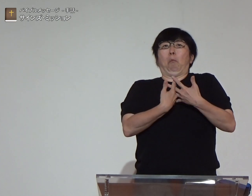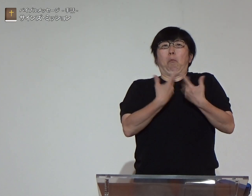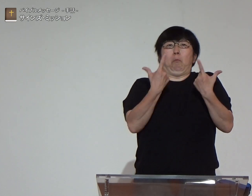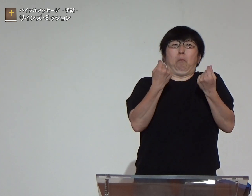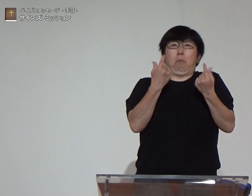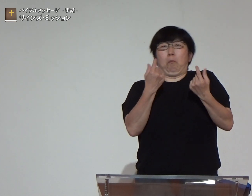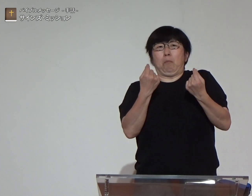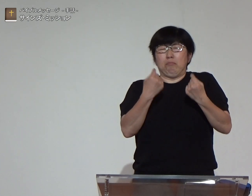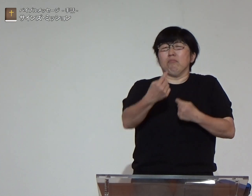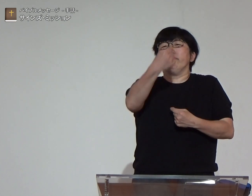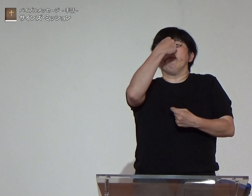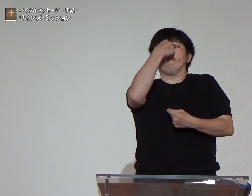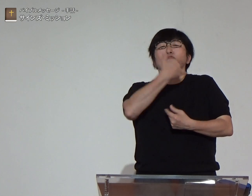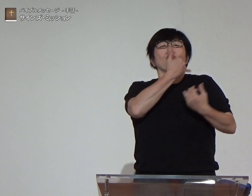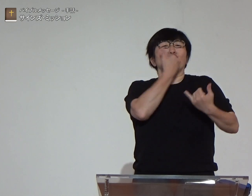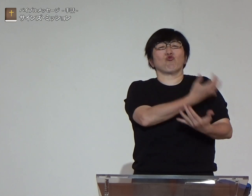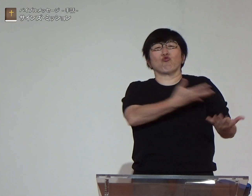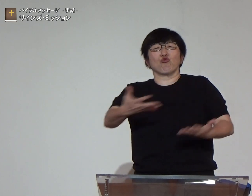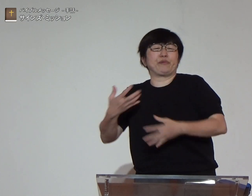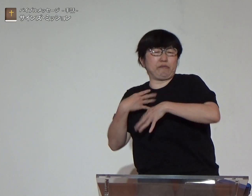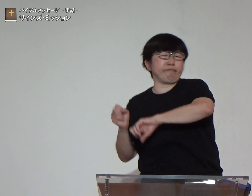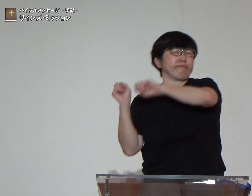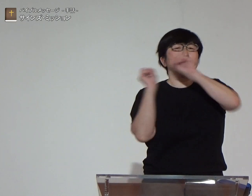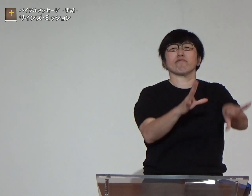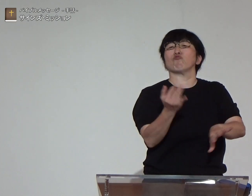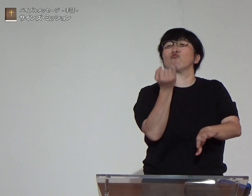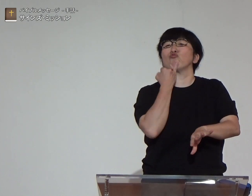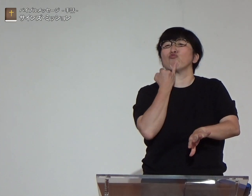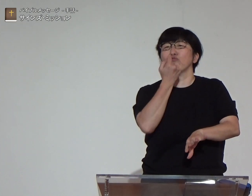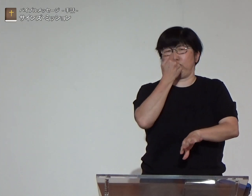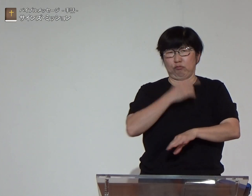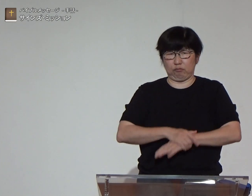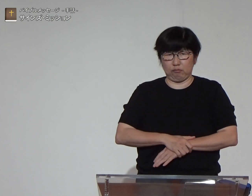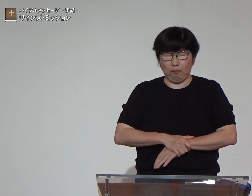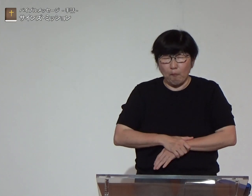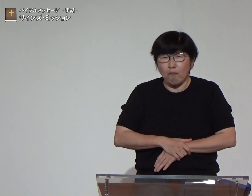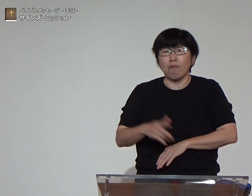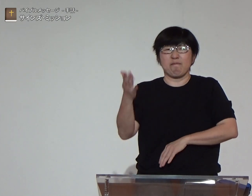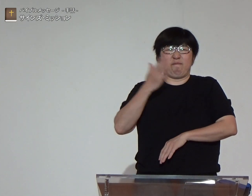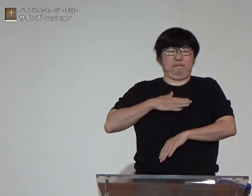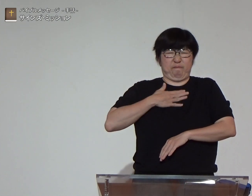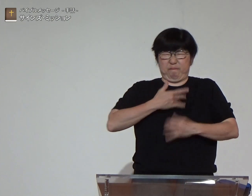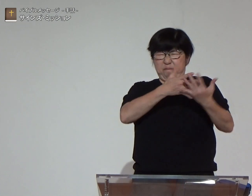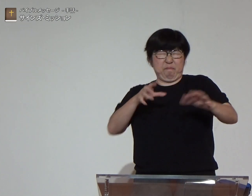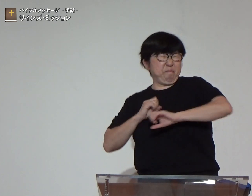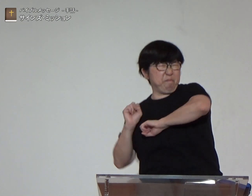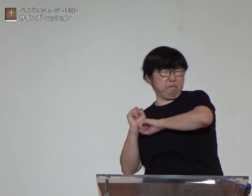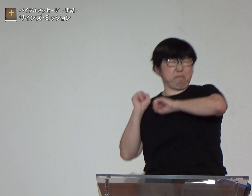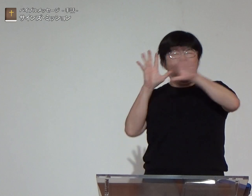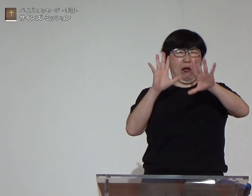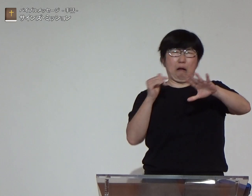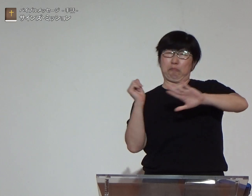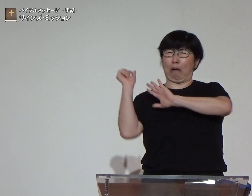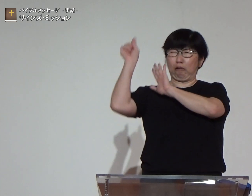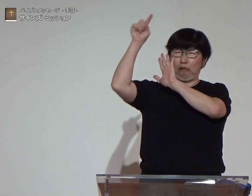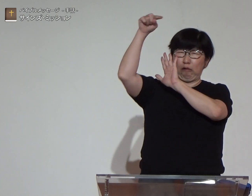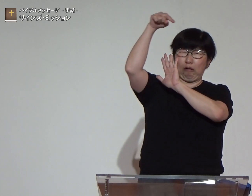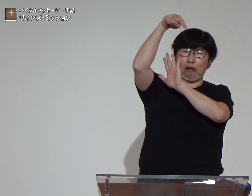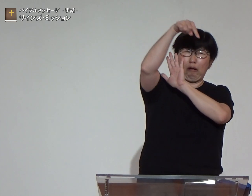ヨナはそうです自分のせいですどうぞ自分を海に投げ落として構いませんと言ったのでその通り